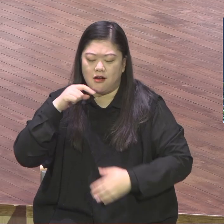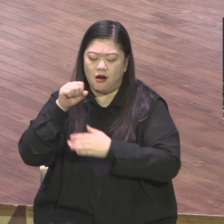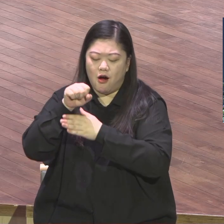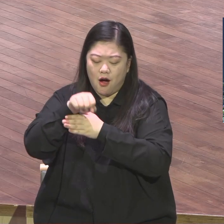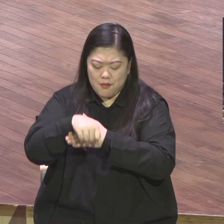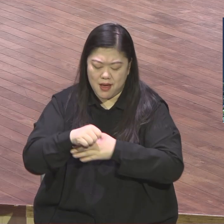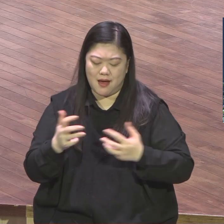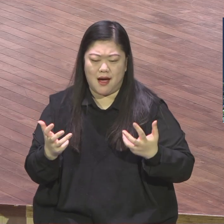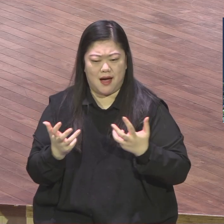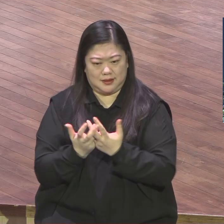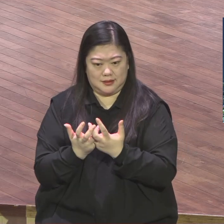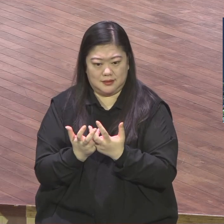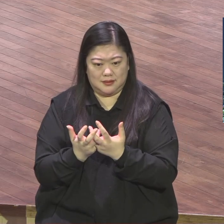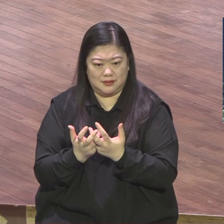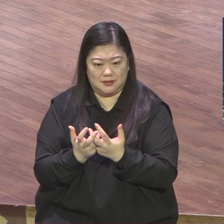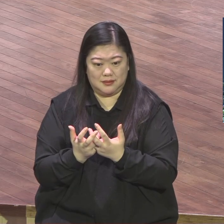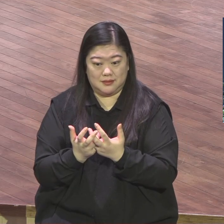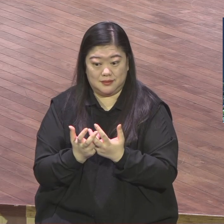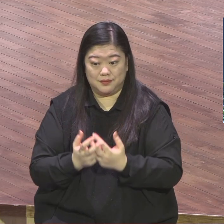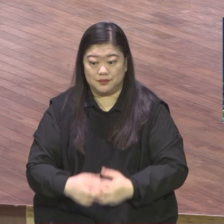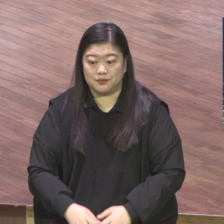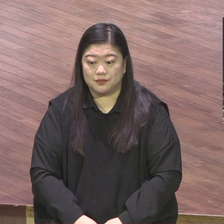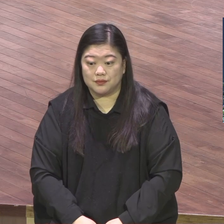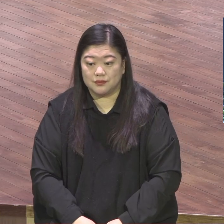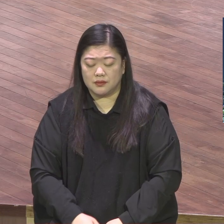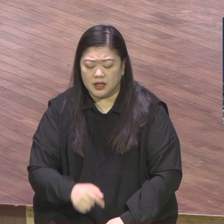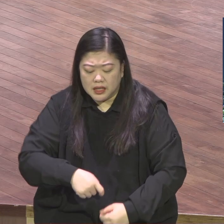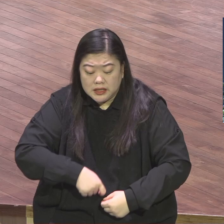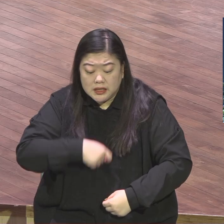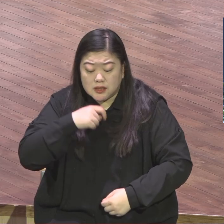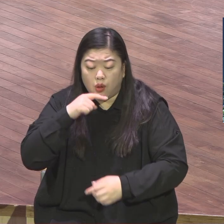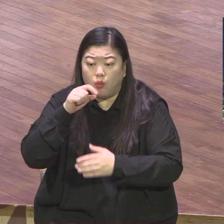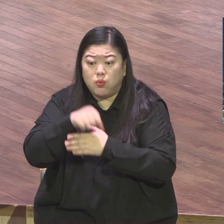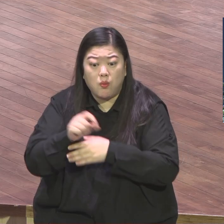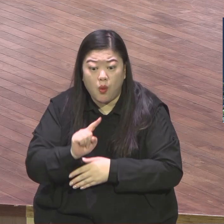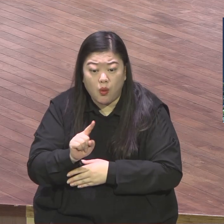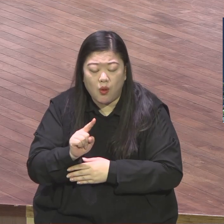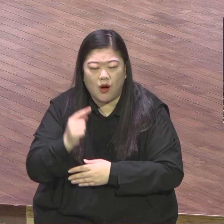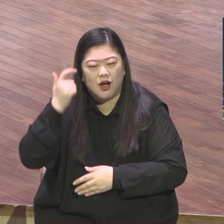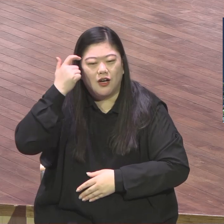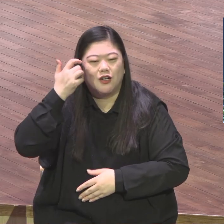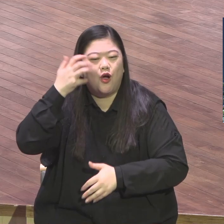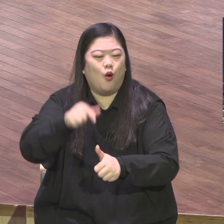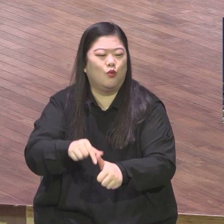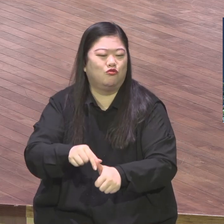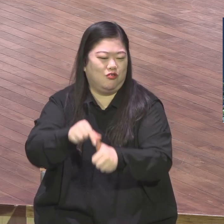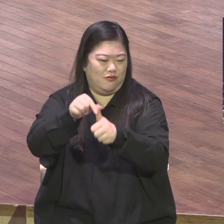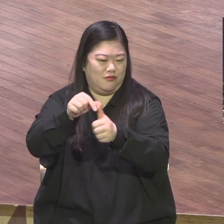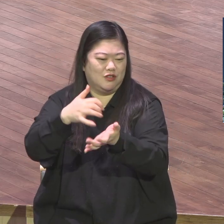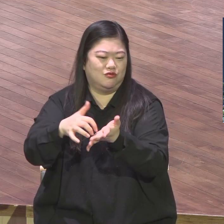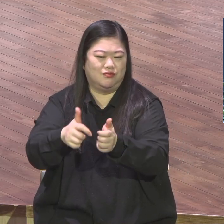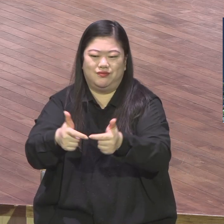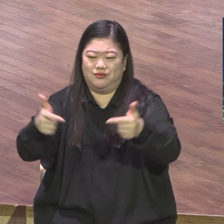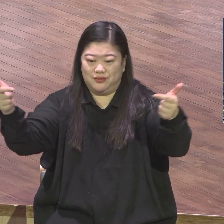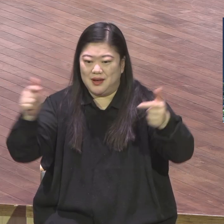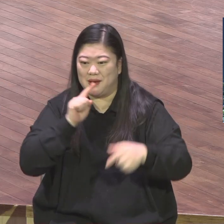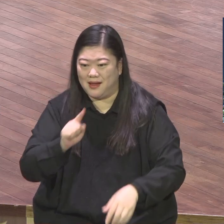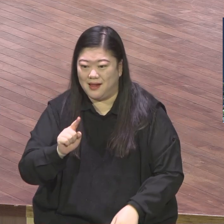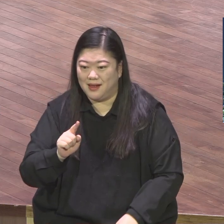열매가 가득하는 것이다 생명 살리는 의의 열매를 말하지요 생명 살리는 것 생명 살리는 것 이걸